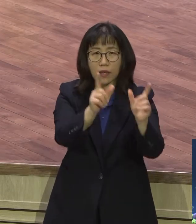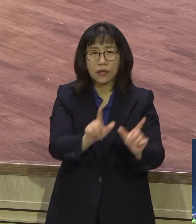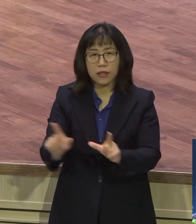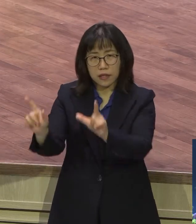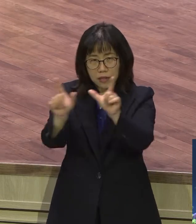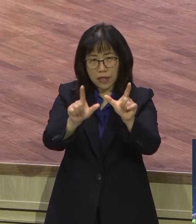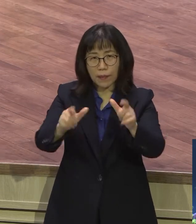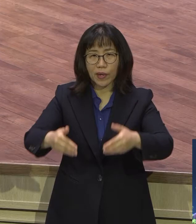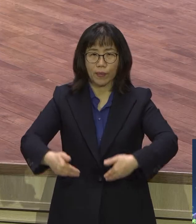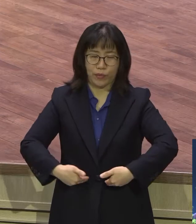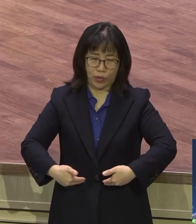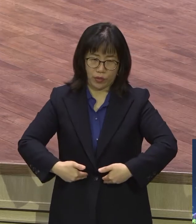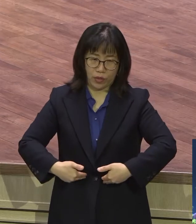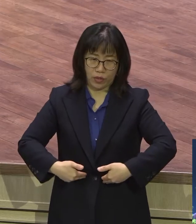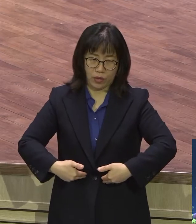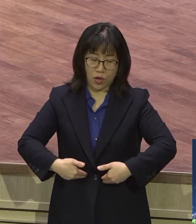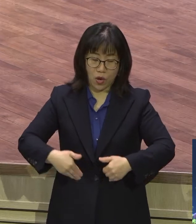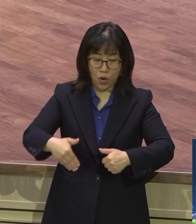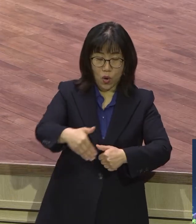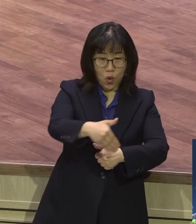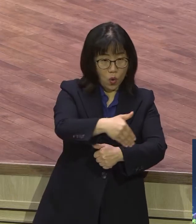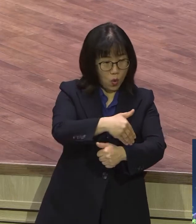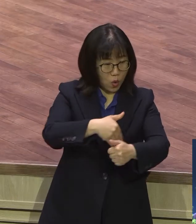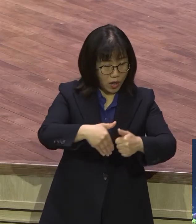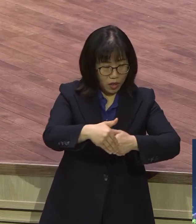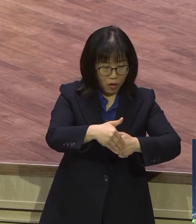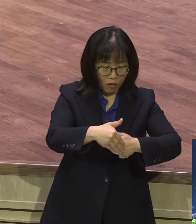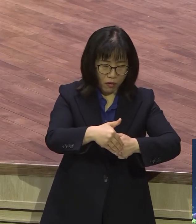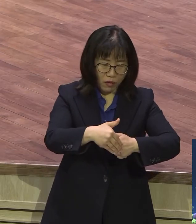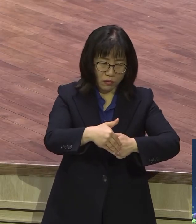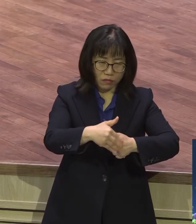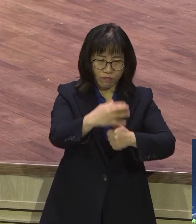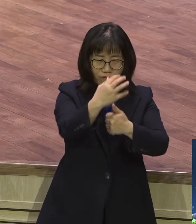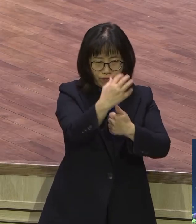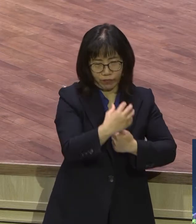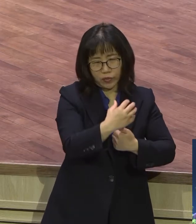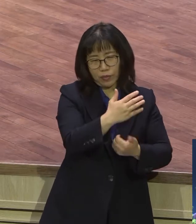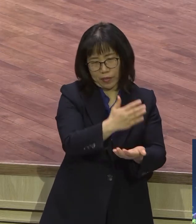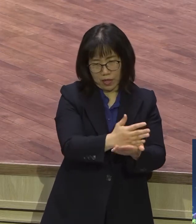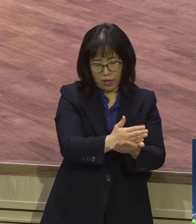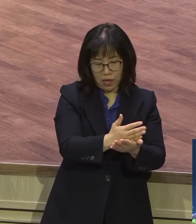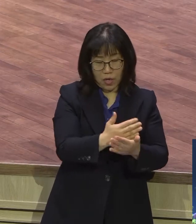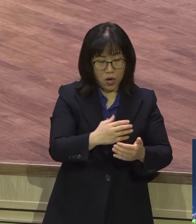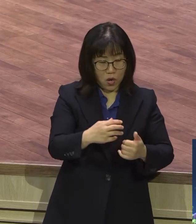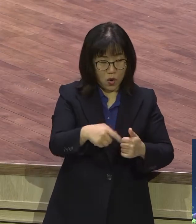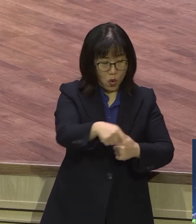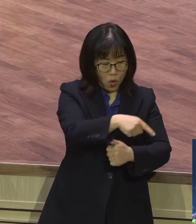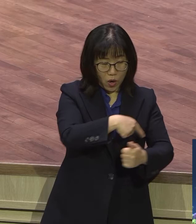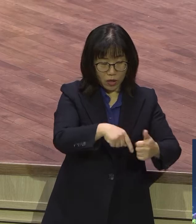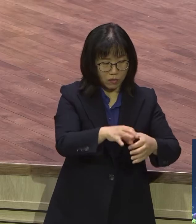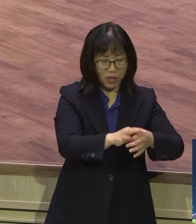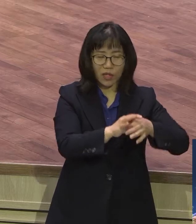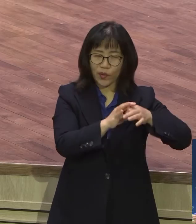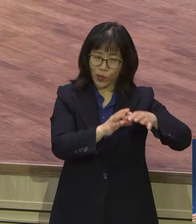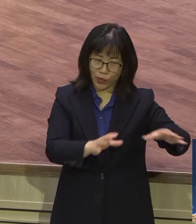성령 충만 환경을 환경 지배 안 받으면 성령 충만 살 수 있어요. 환경 지배 받으면 성령 충만 안 돼. 성령 소멸이야.